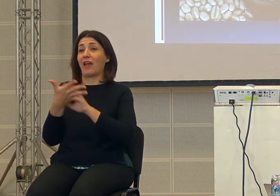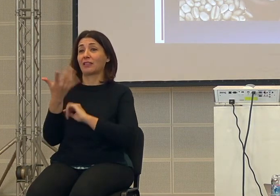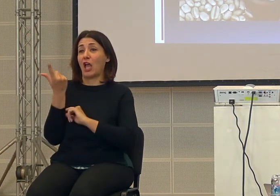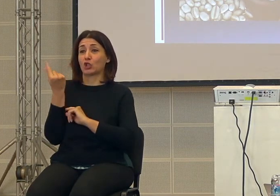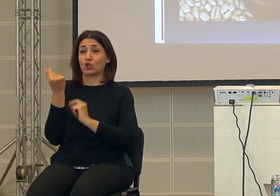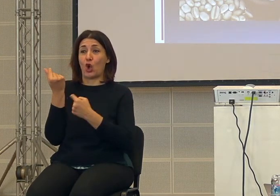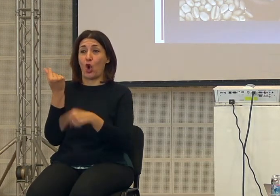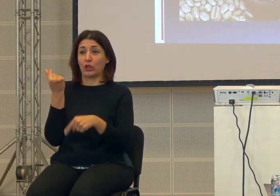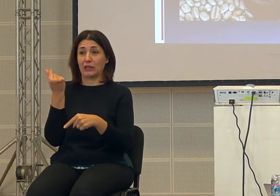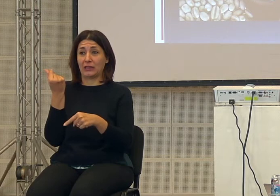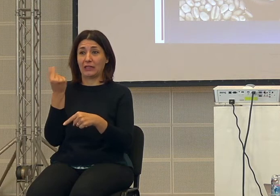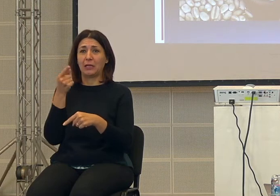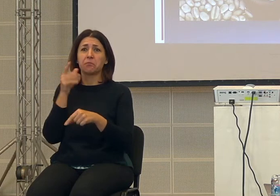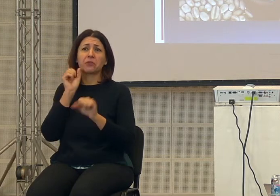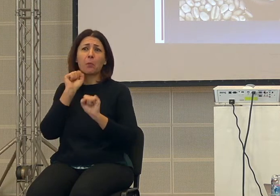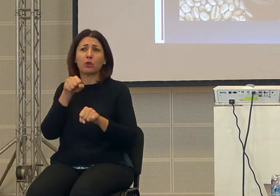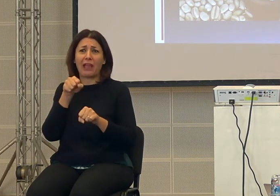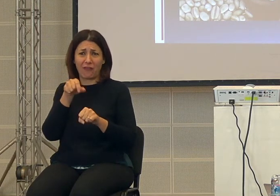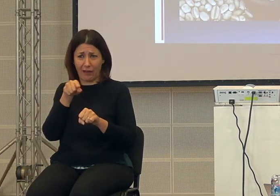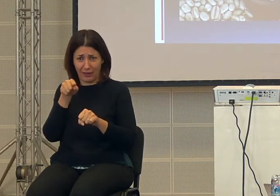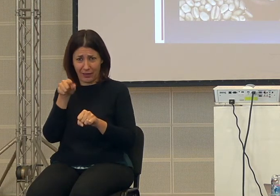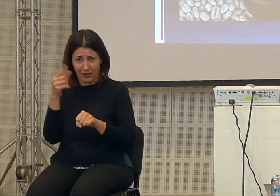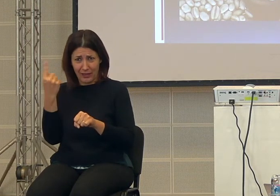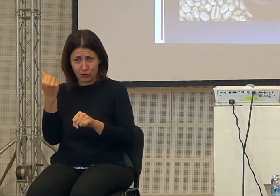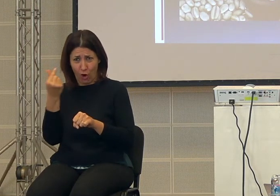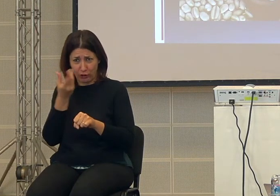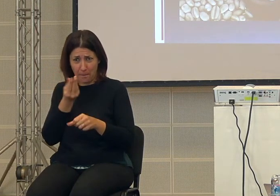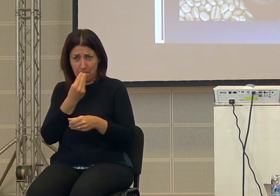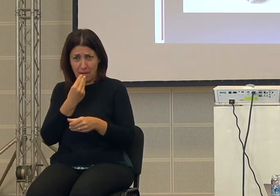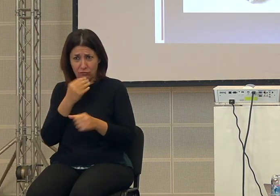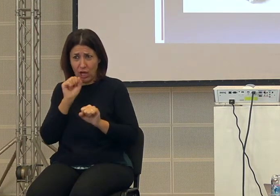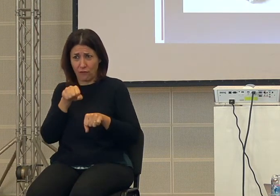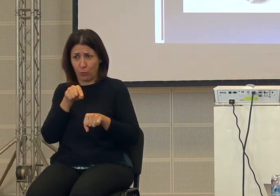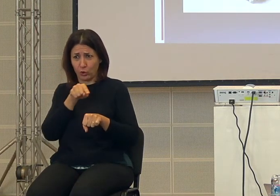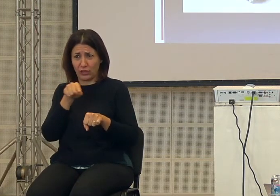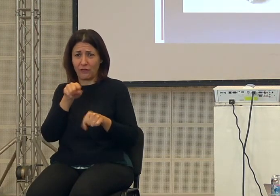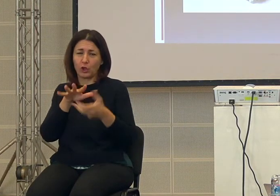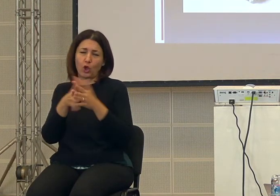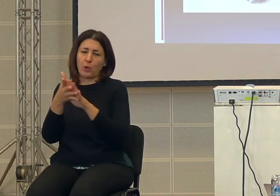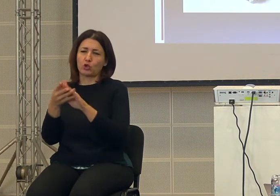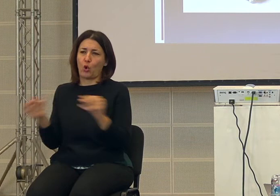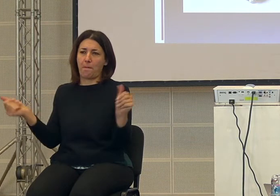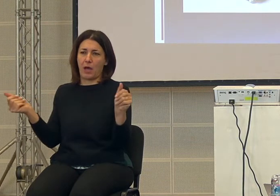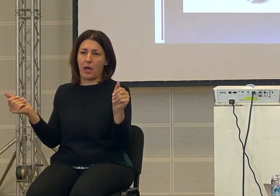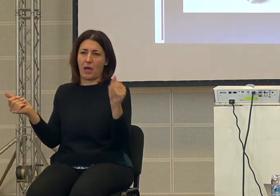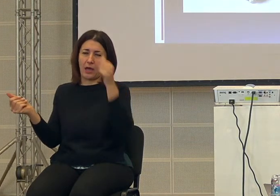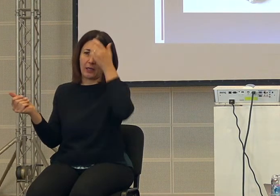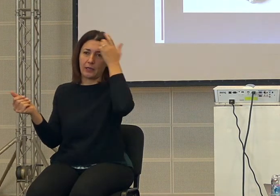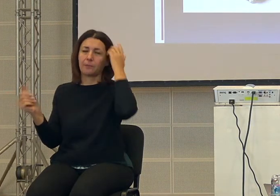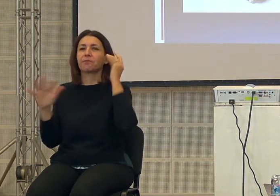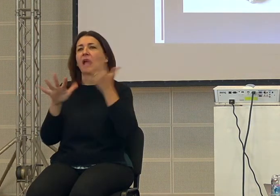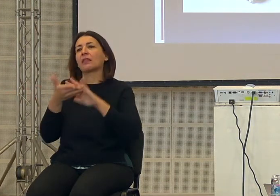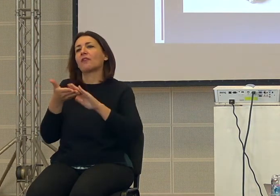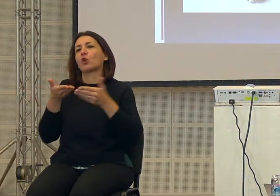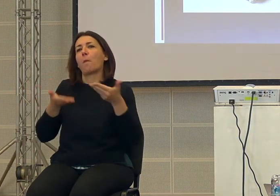denaro aveva anche poteva essere mangiato quindi aveva un'utilità però subito dopo scompare poi diventa un peso